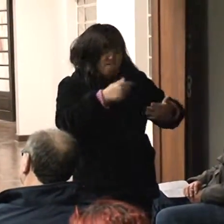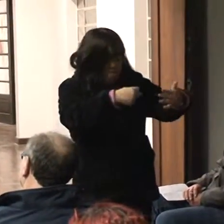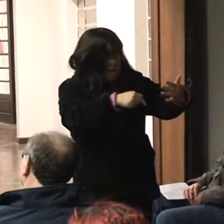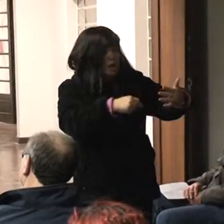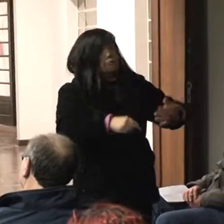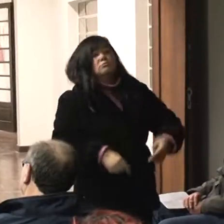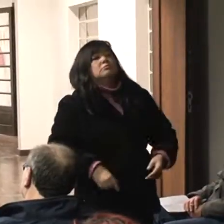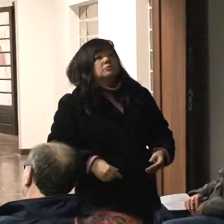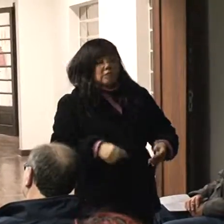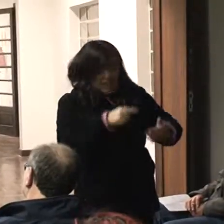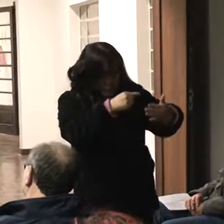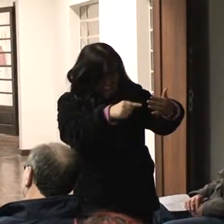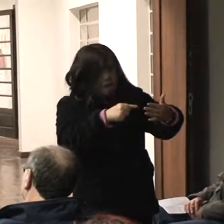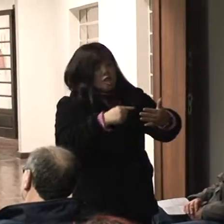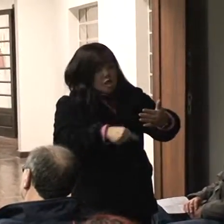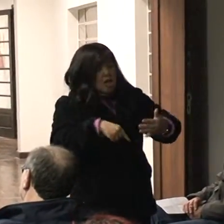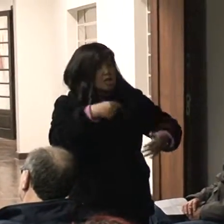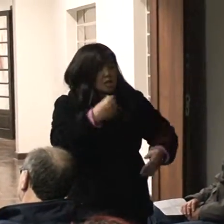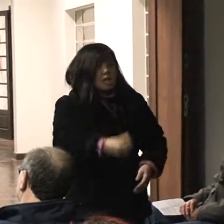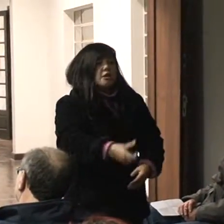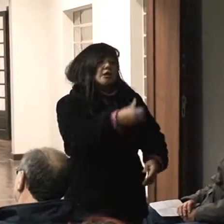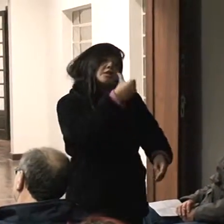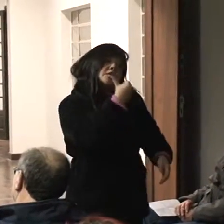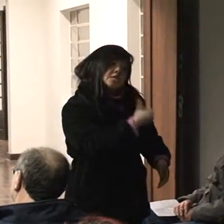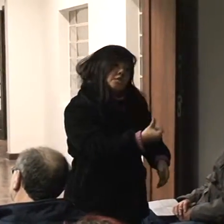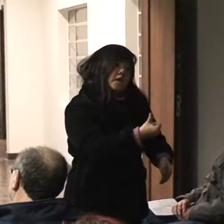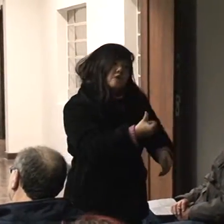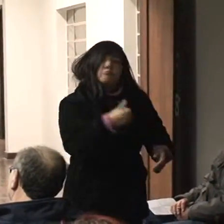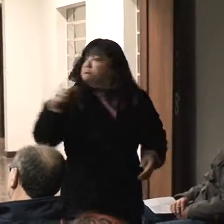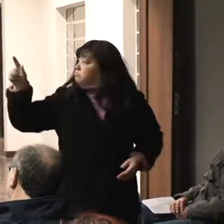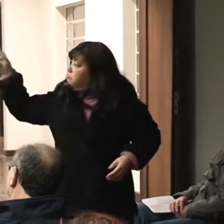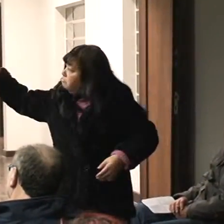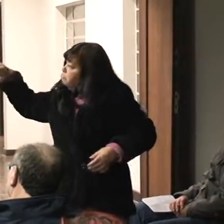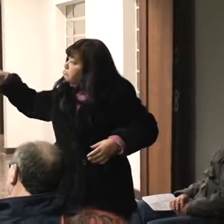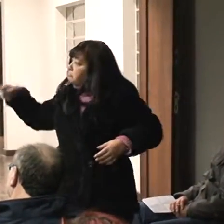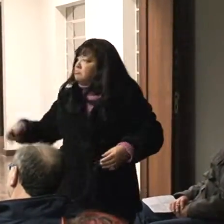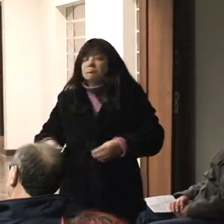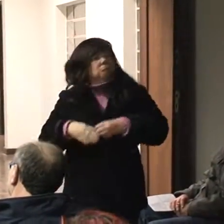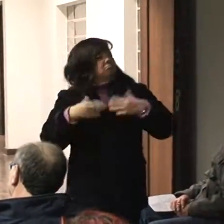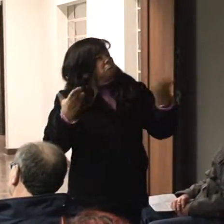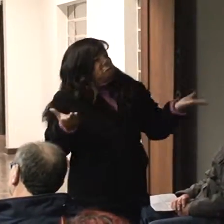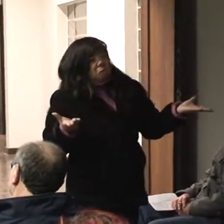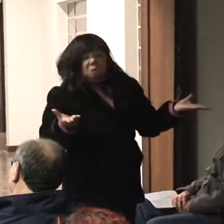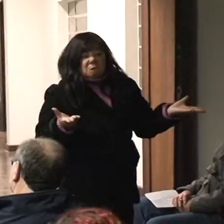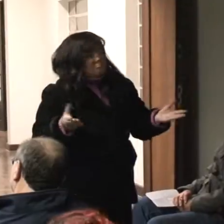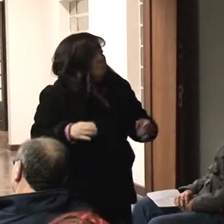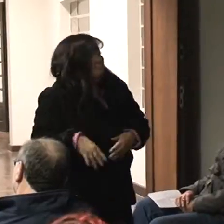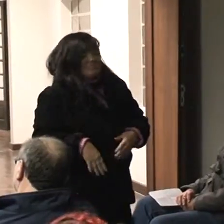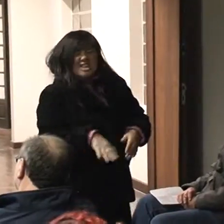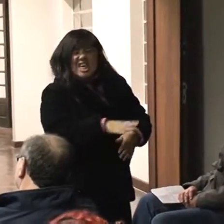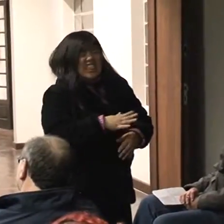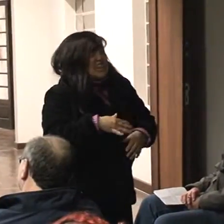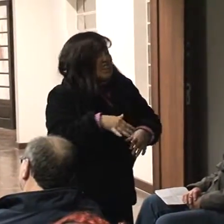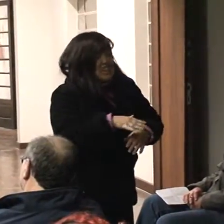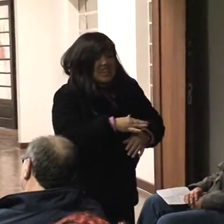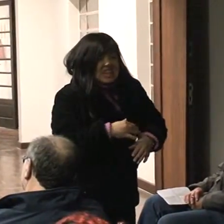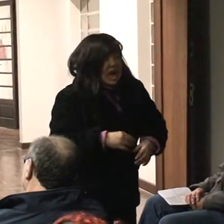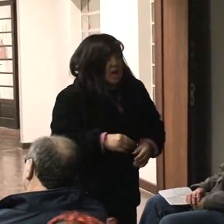as metas foram já cumpridas. Ele fala sobre o SUS, mas não fala sobre as questões, se o SUS realmente, em dados, está